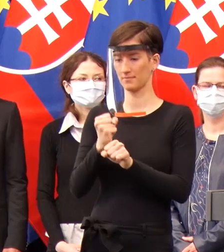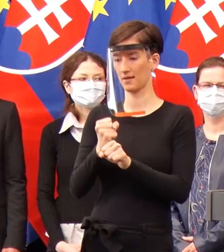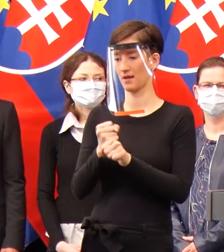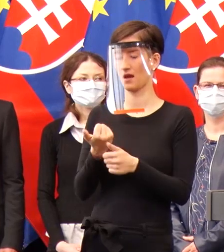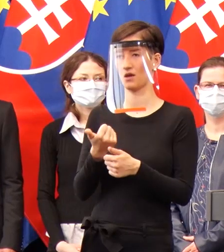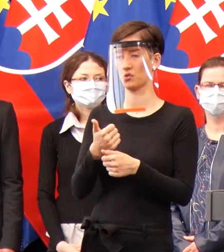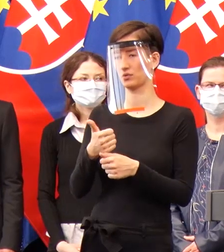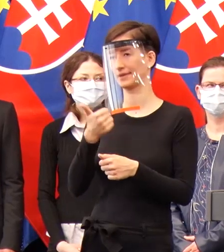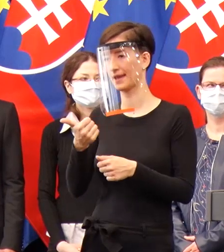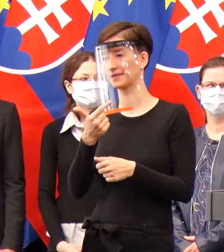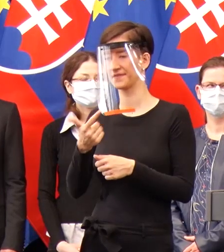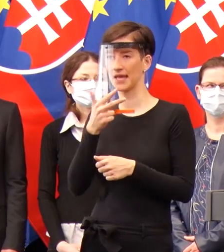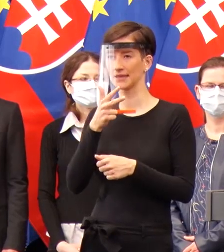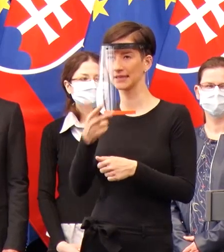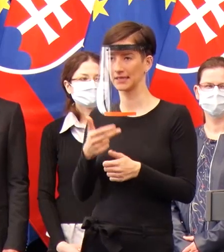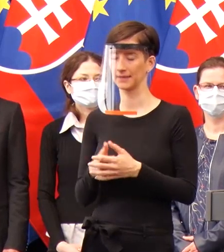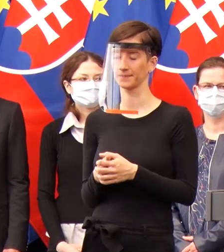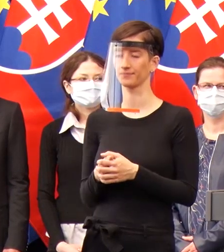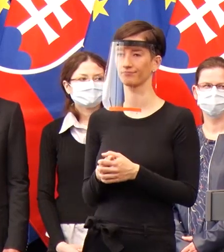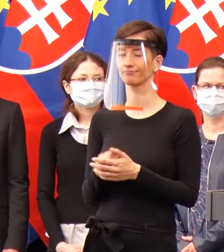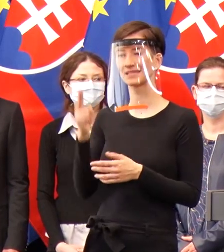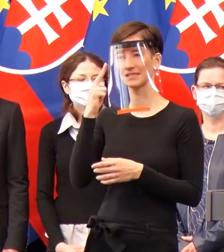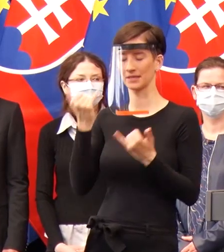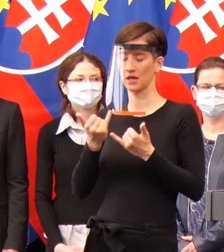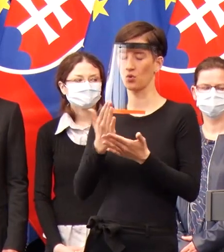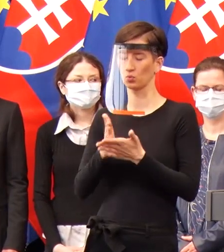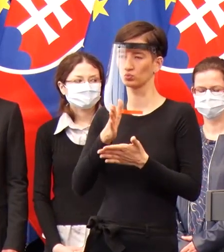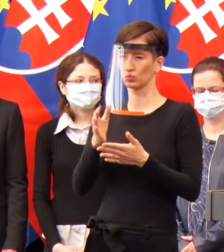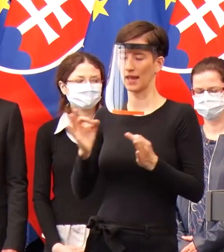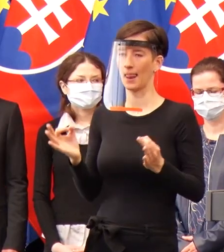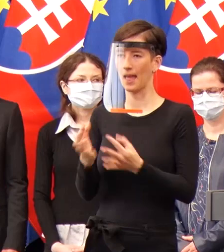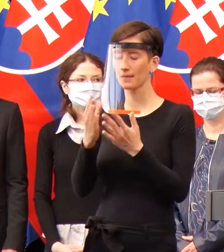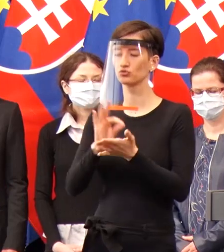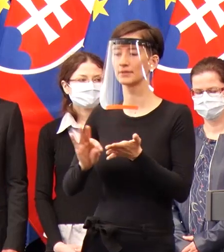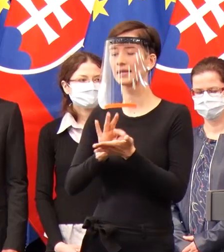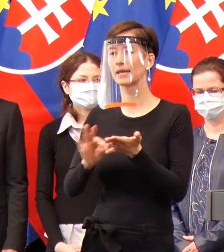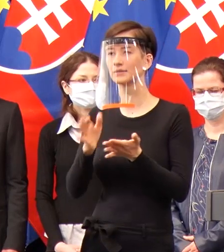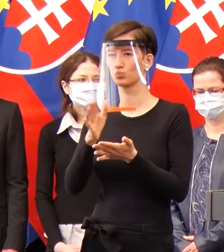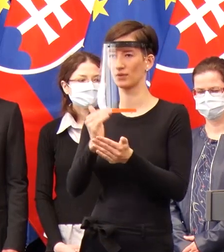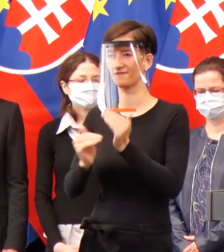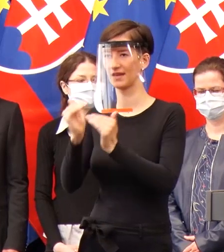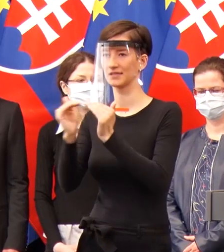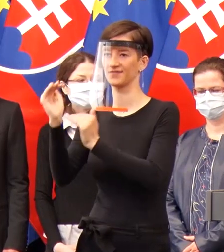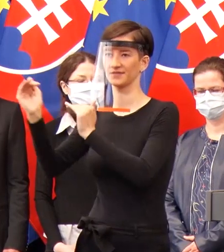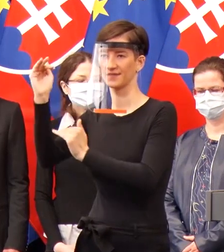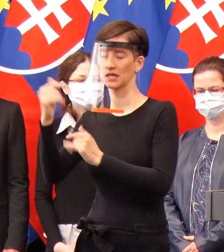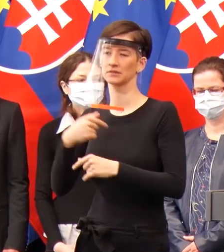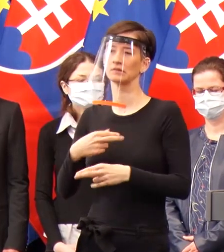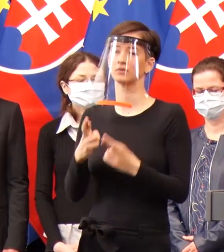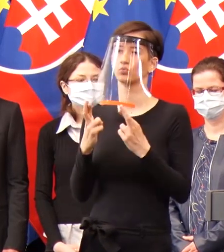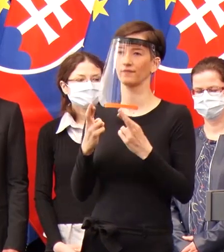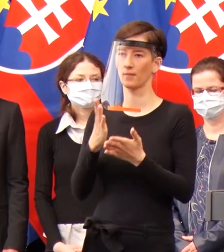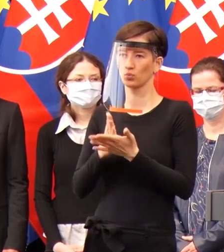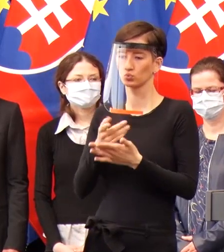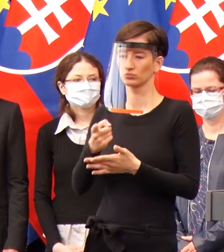teraz by som povedal, že to už bude len lepšie a týchto testov bude čoraz viac. A dúfam, že sa čoskoro dostaneme na to želané